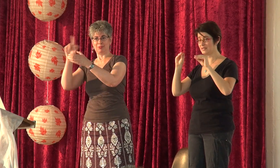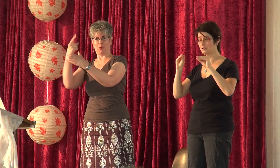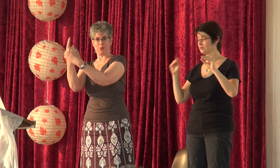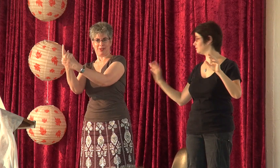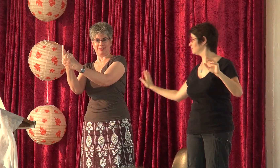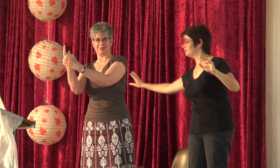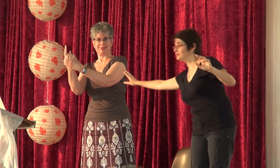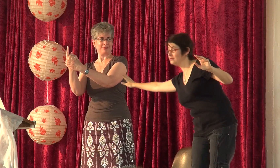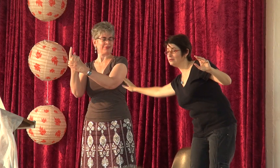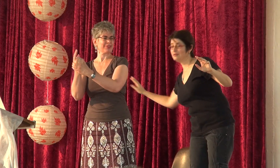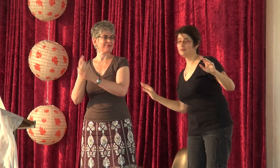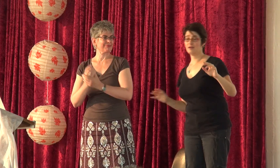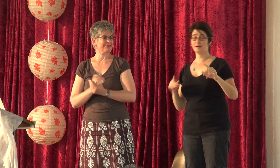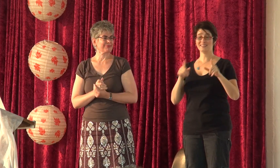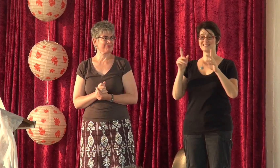זה שונה ממה ש-J מלמדת